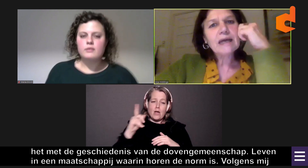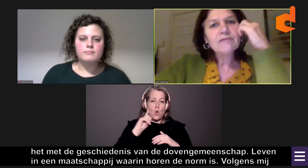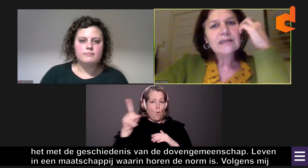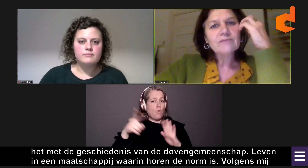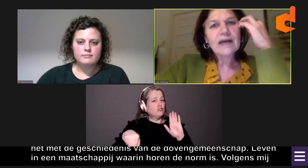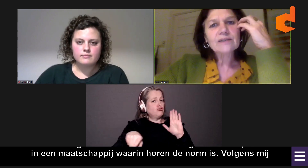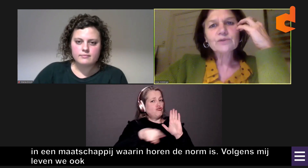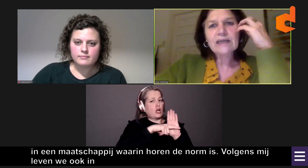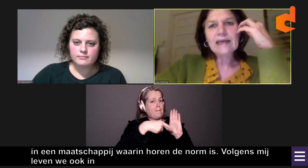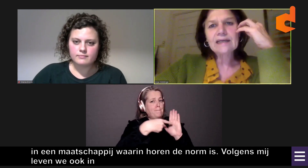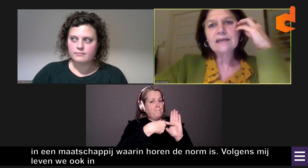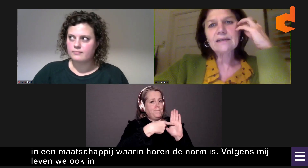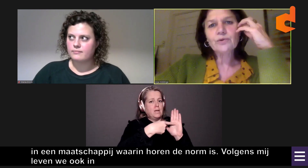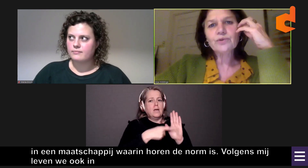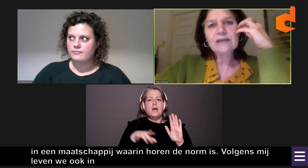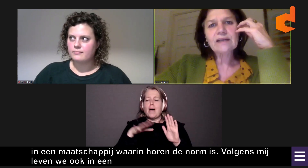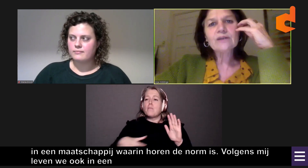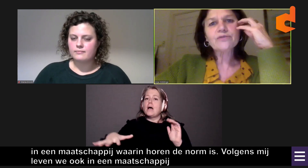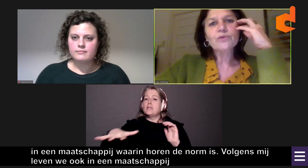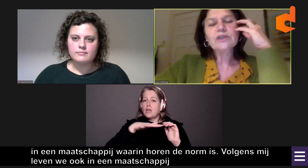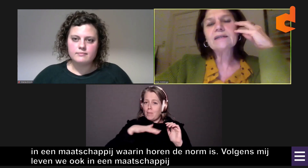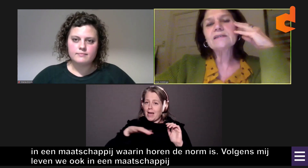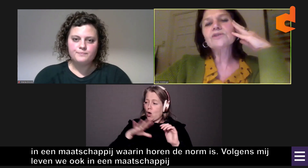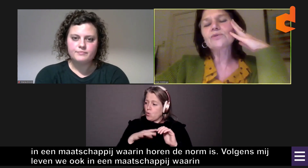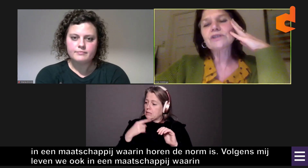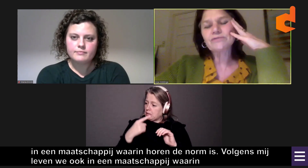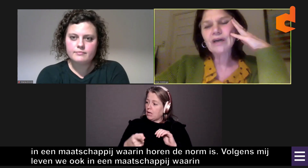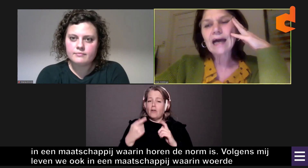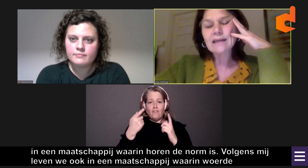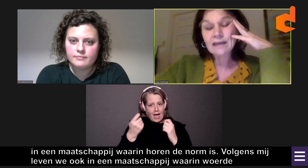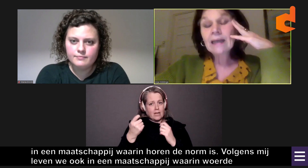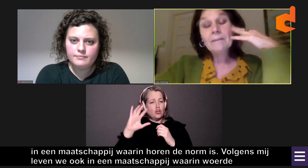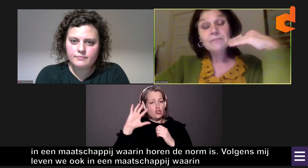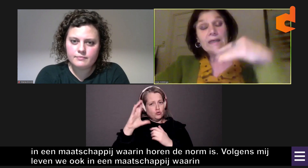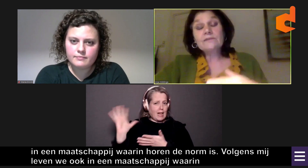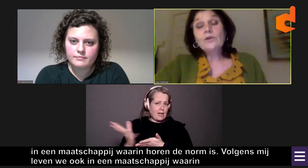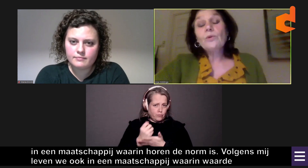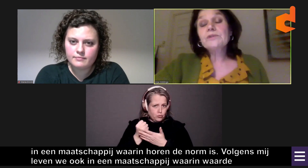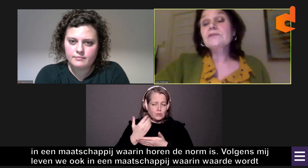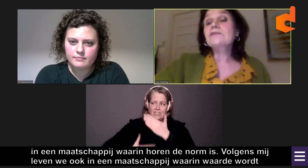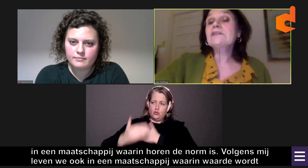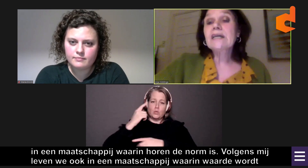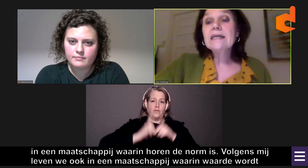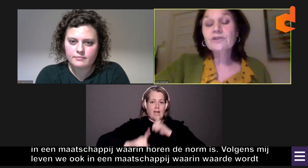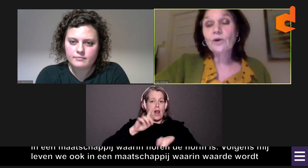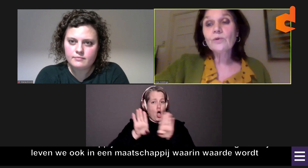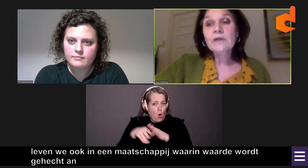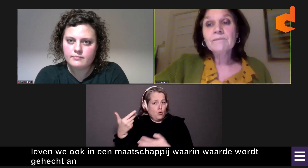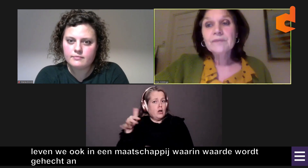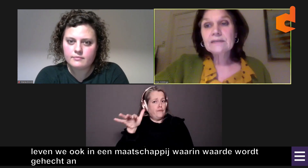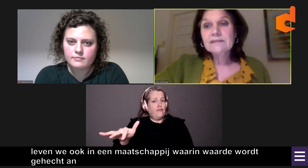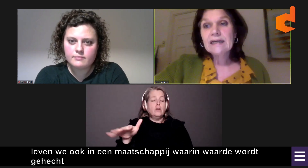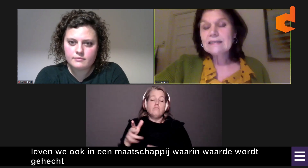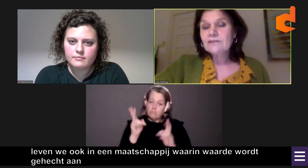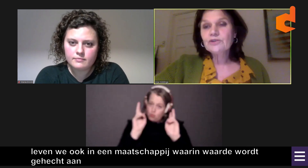maatschappij waarin waarde wordt gehecht aan cultureel erfgoed en historische verhalen. Nou, dat klopt. Dat is zeker zo.